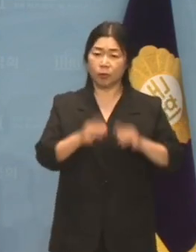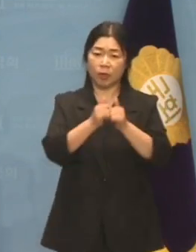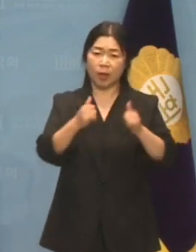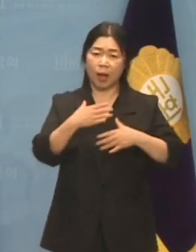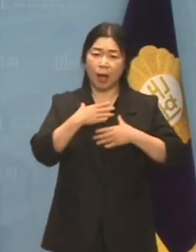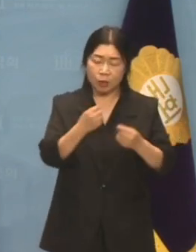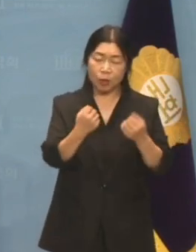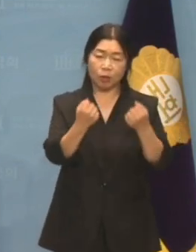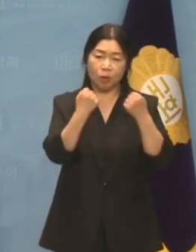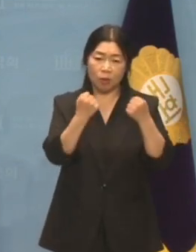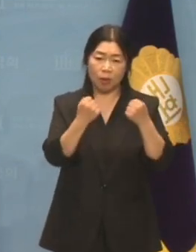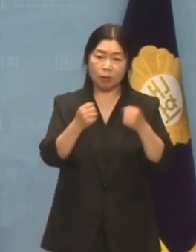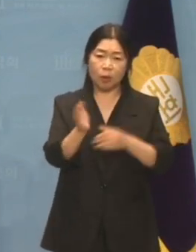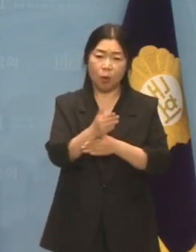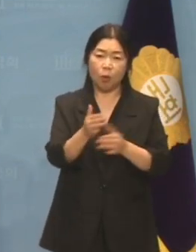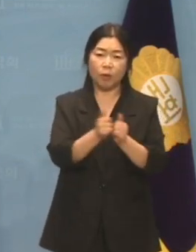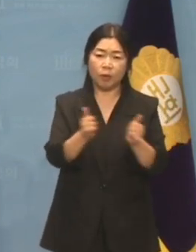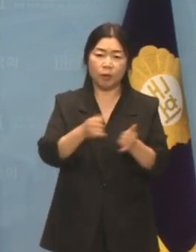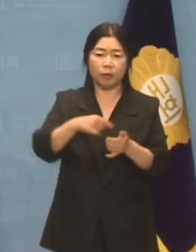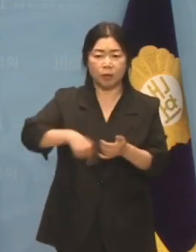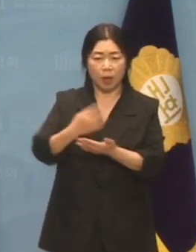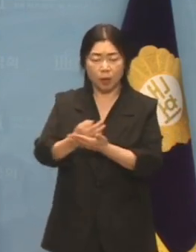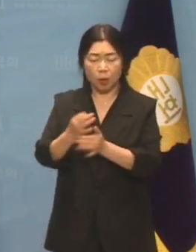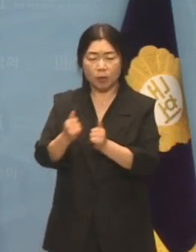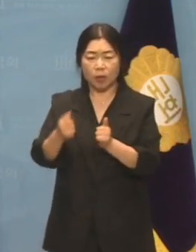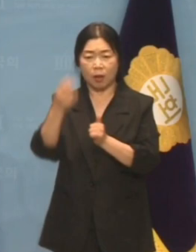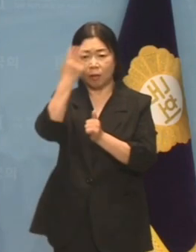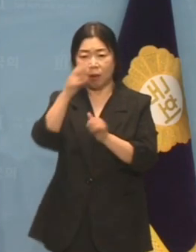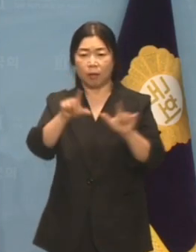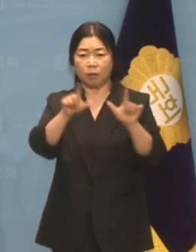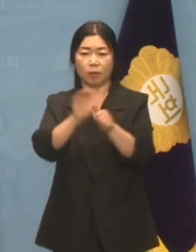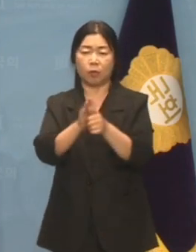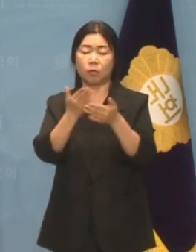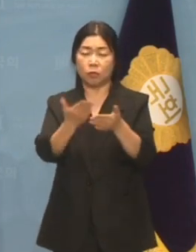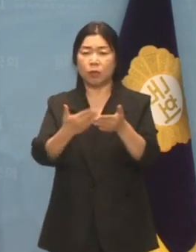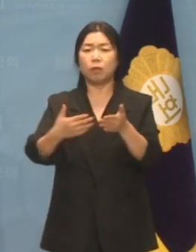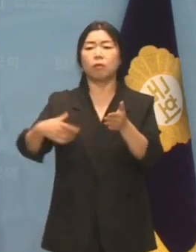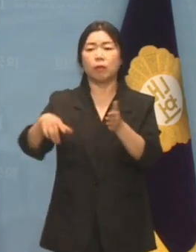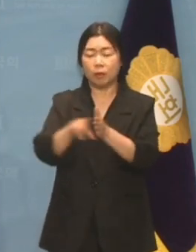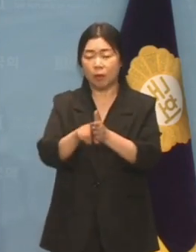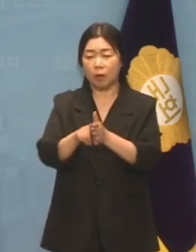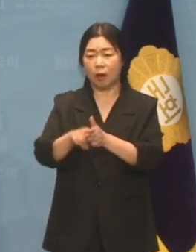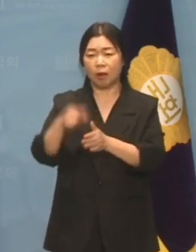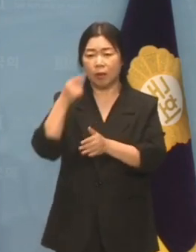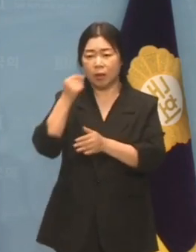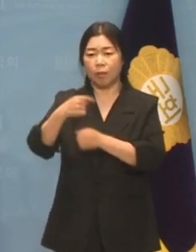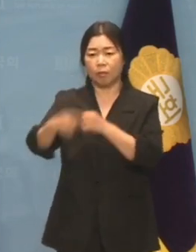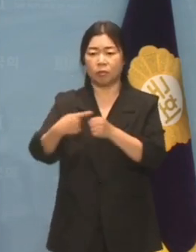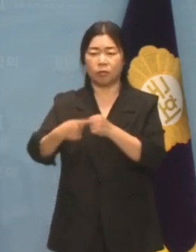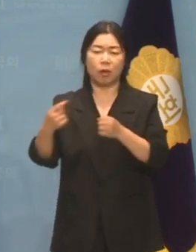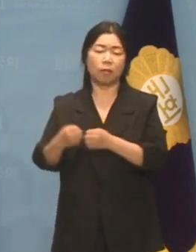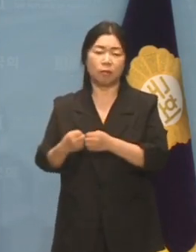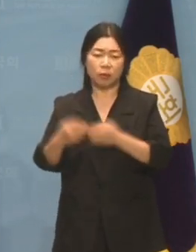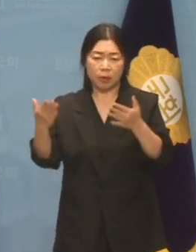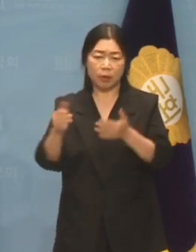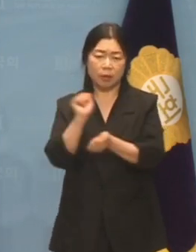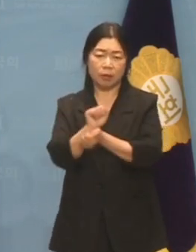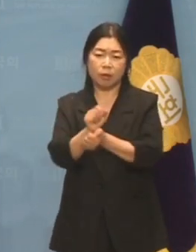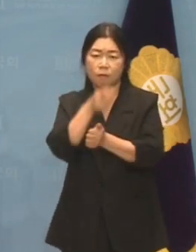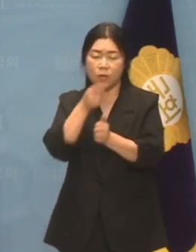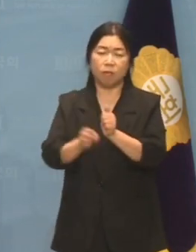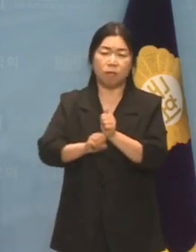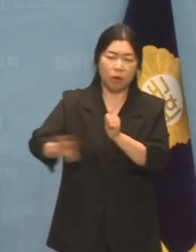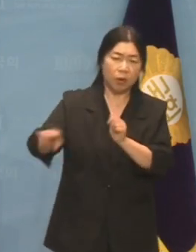안전과 건강, 어민과 자영업체의 생업을 지키기 위해 후쿠시마 오염수 방류 추진을 규탄하는 장애 집회를